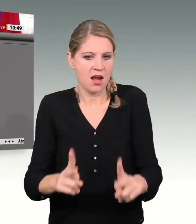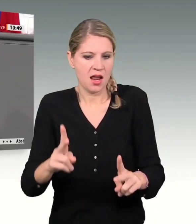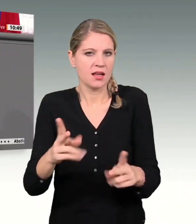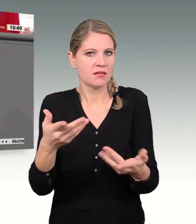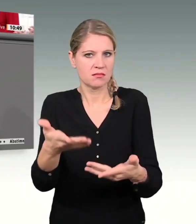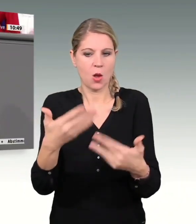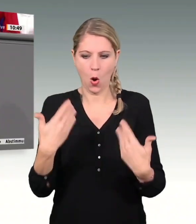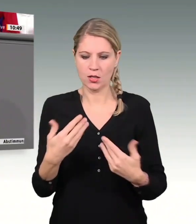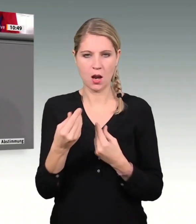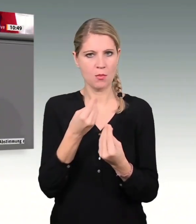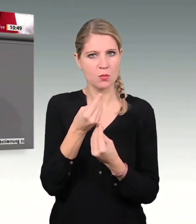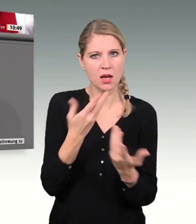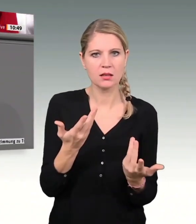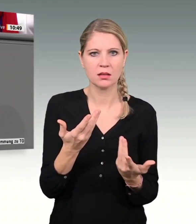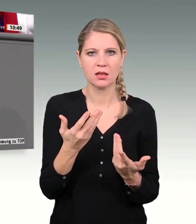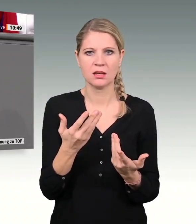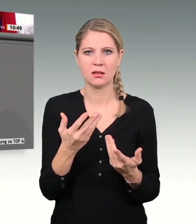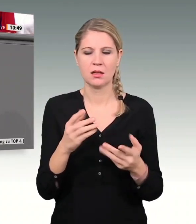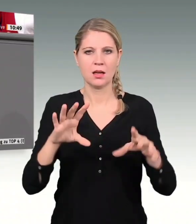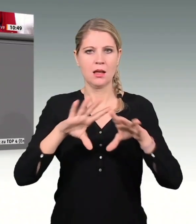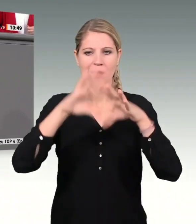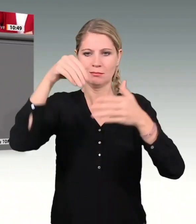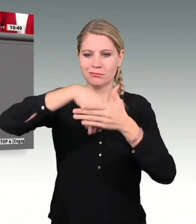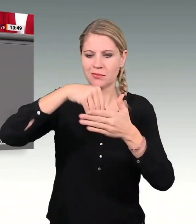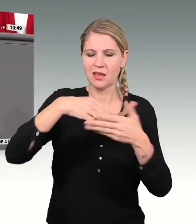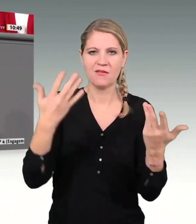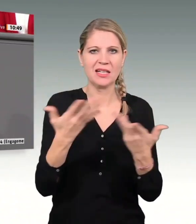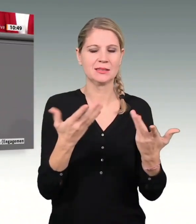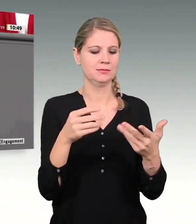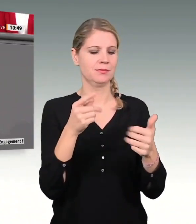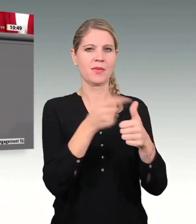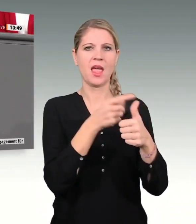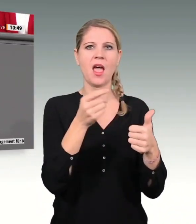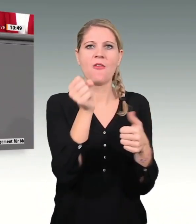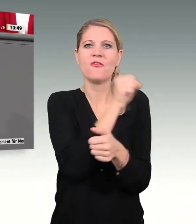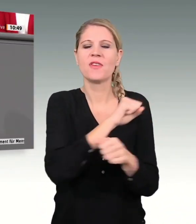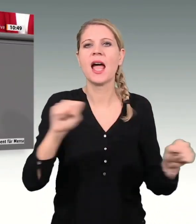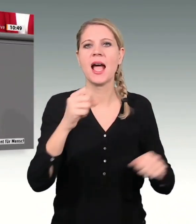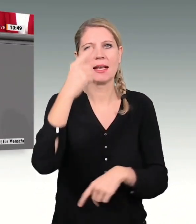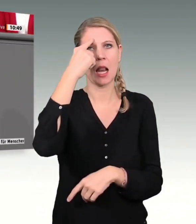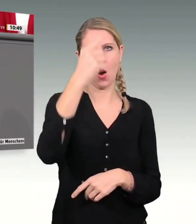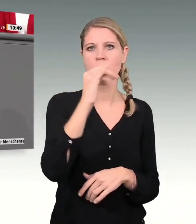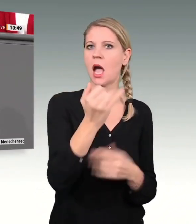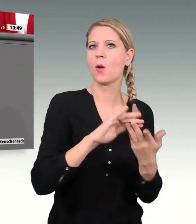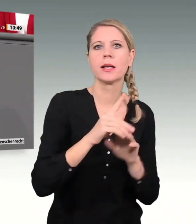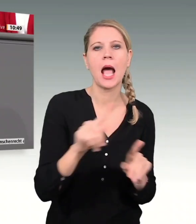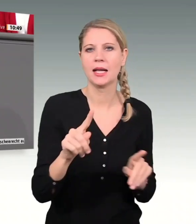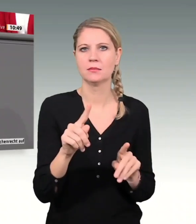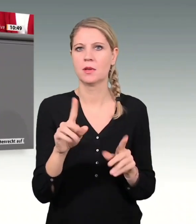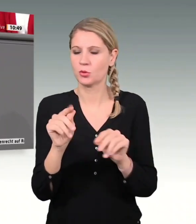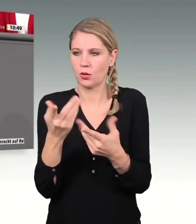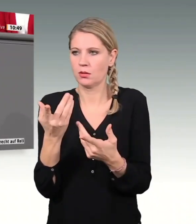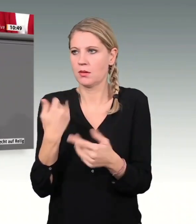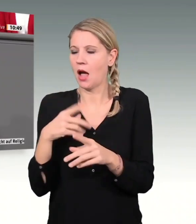Es umfasst gleichermaßen die Freiheit, zu glauben und die Freiheit, nicht